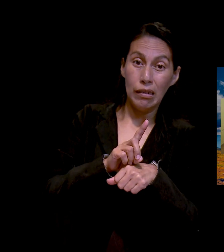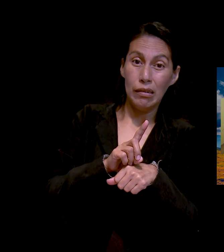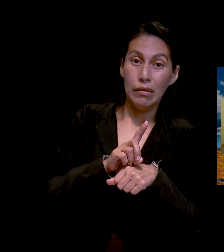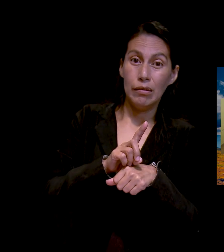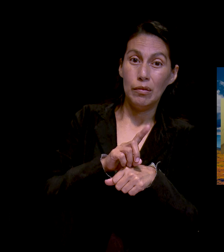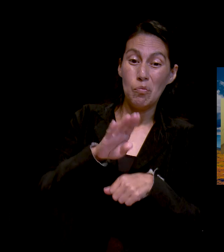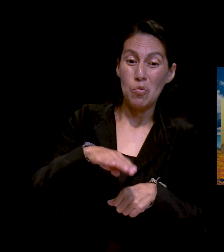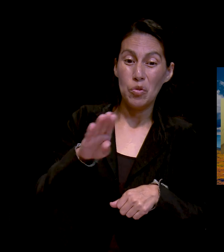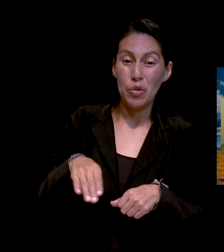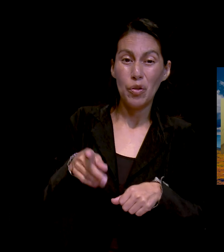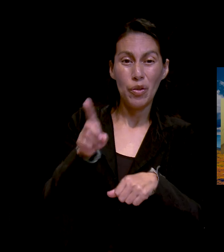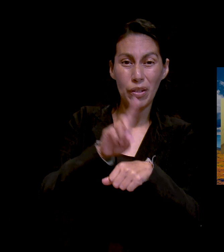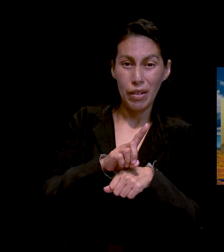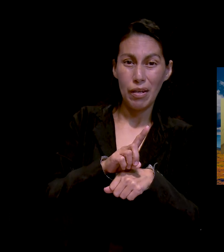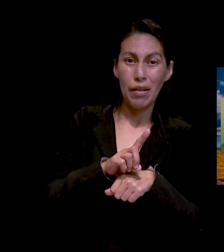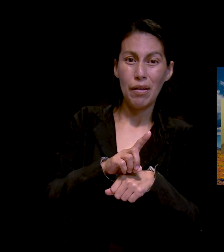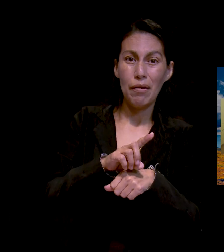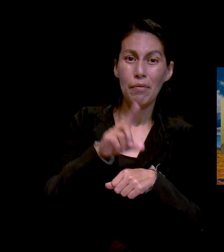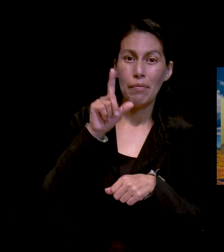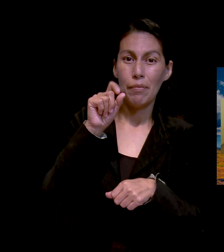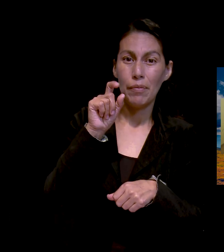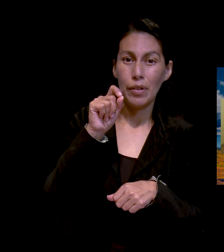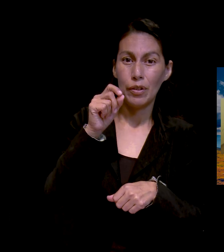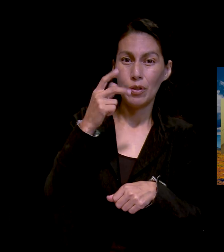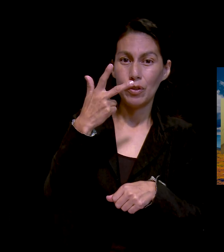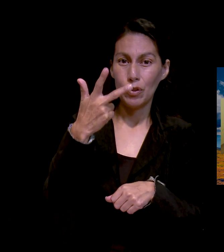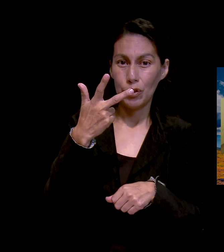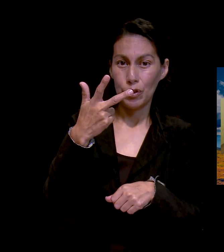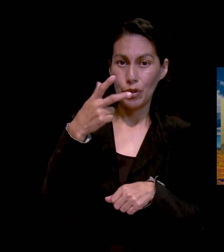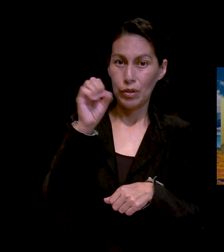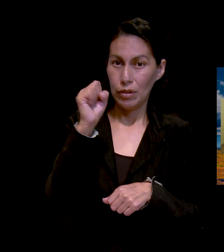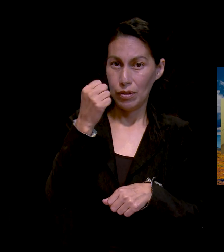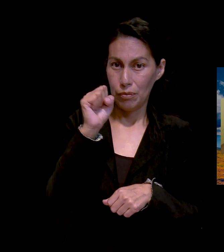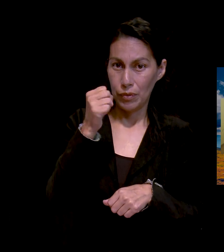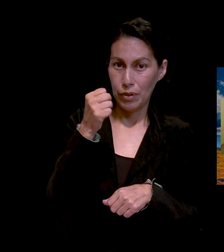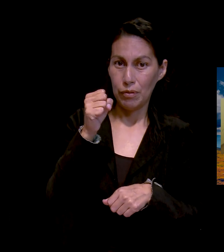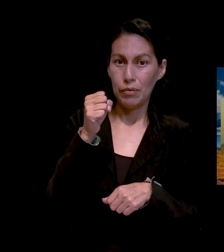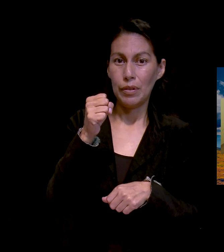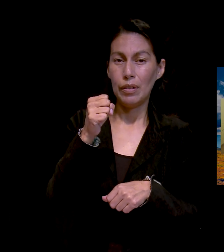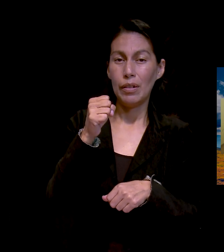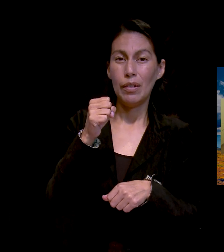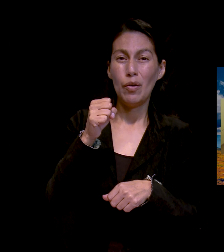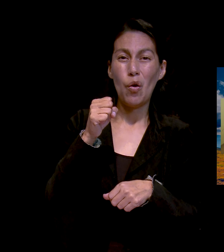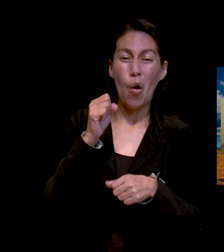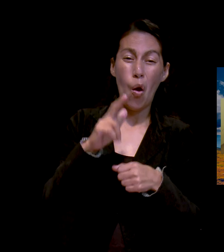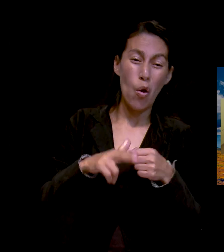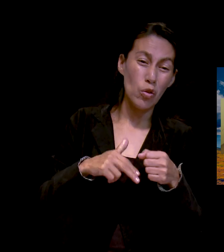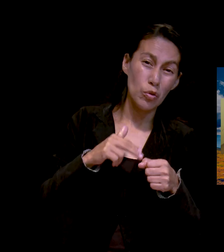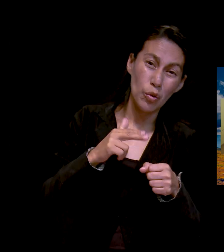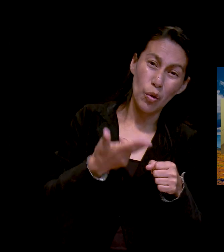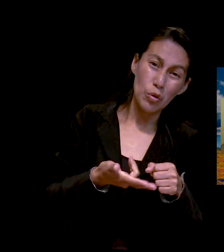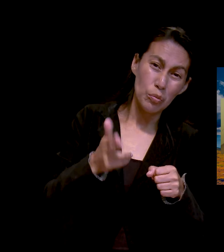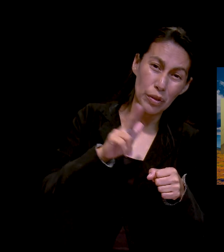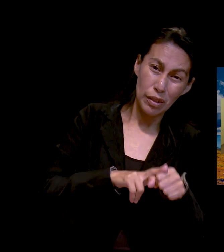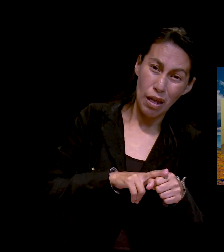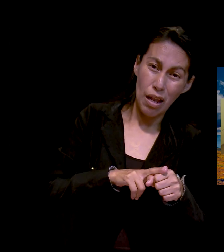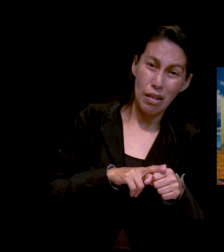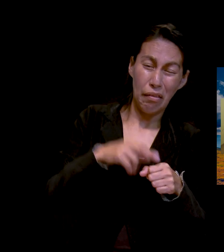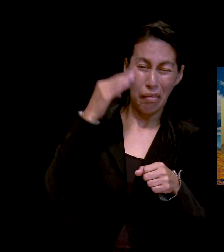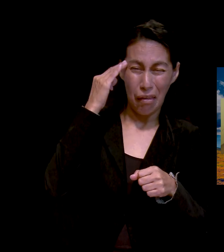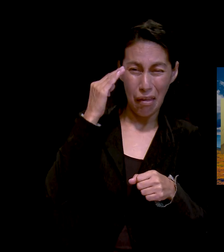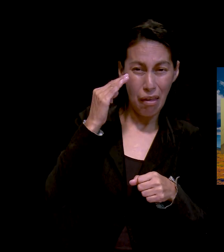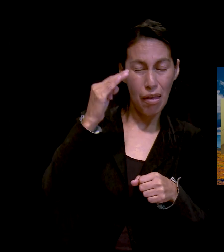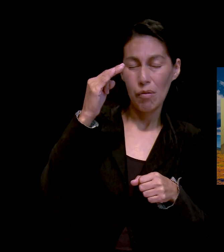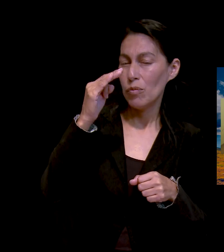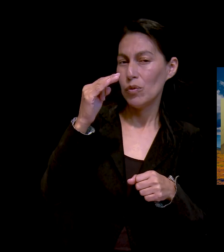septiembre. Ella también pedía que no estuviera mucho tiempo en el hospital cuando fuera su muerte. Y así pasó.